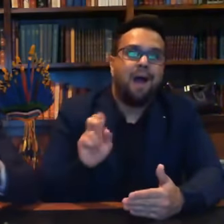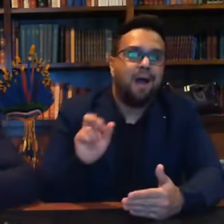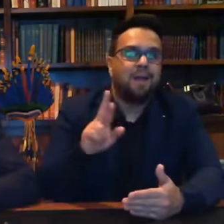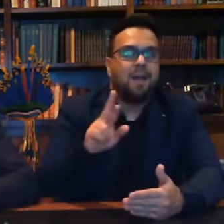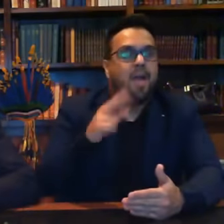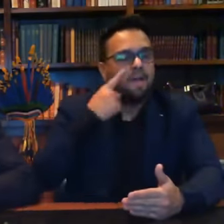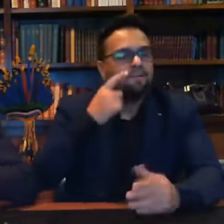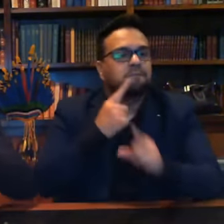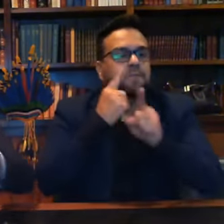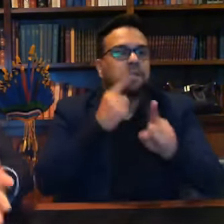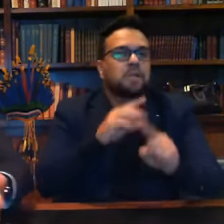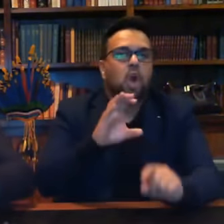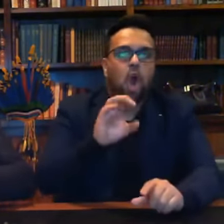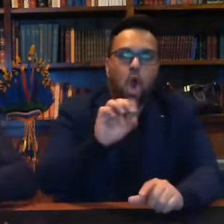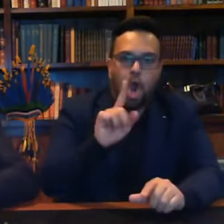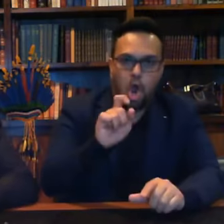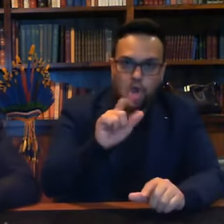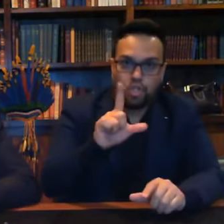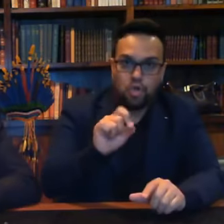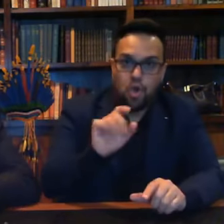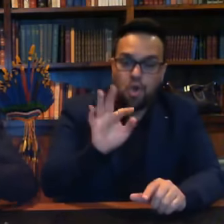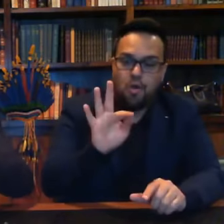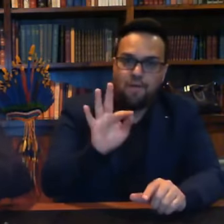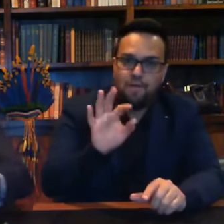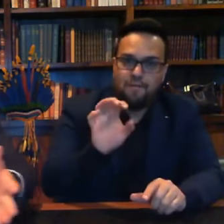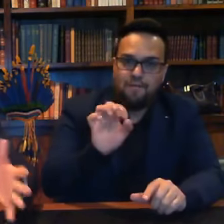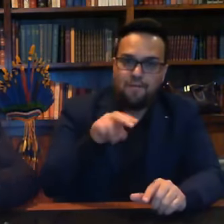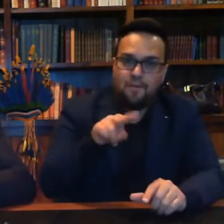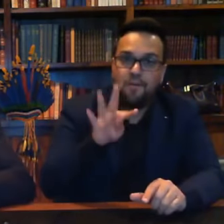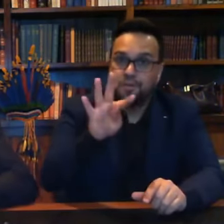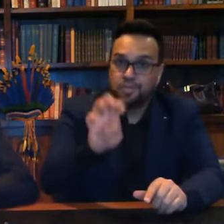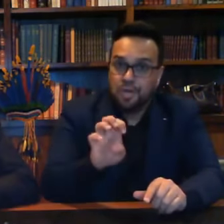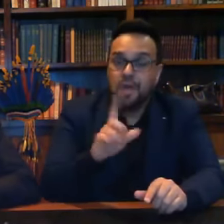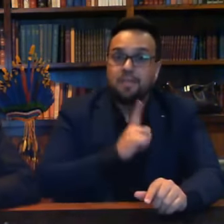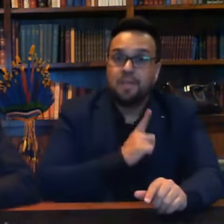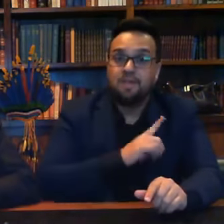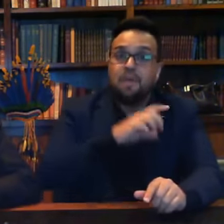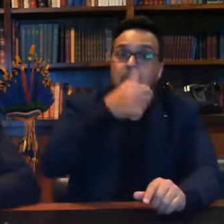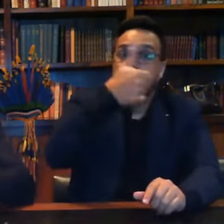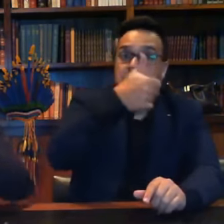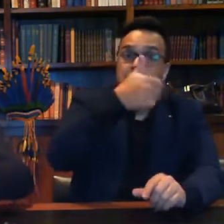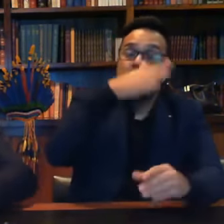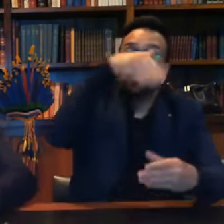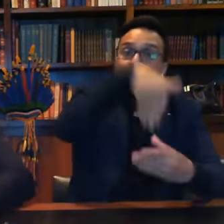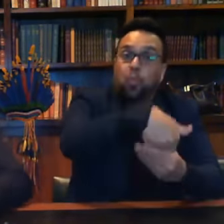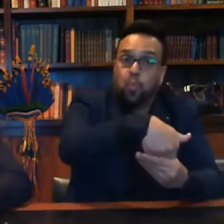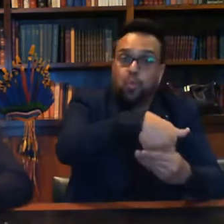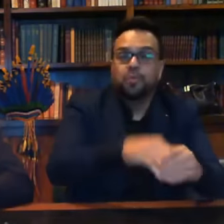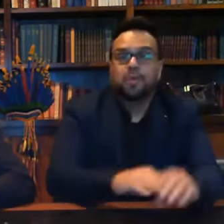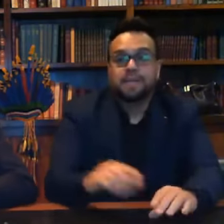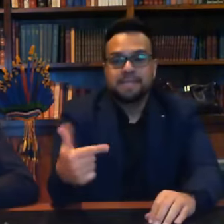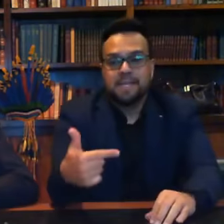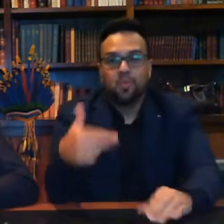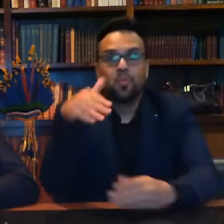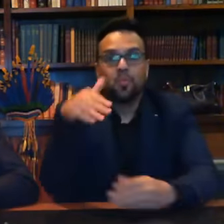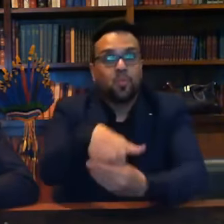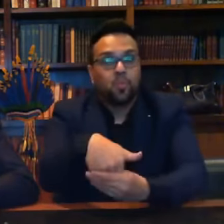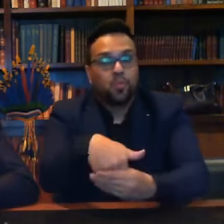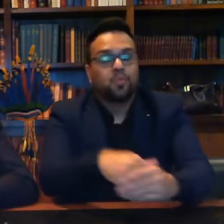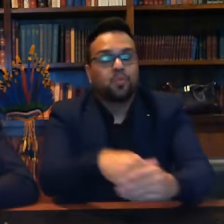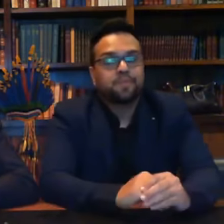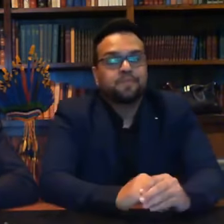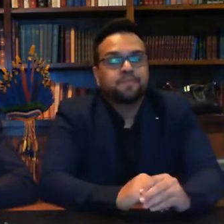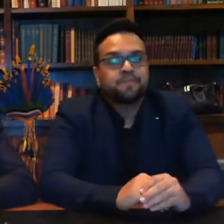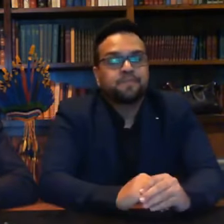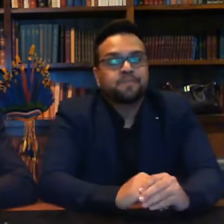viu o código-fonte, teve acesso ao código-fonte, tivemos no primeiro turno, tivemos no segundo turno, e